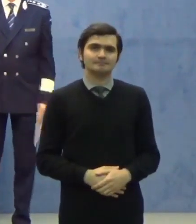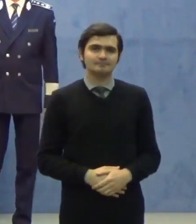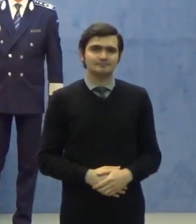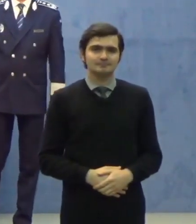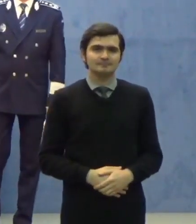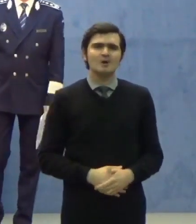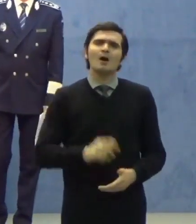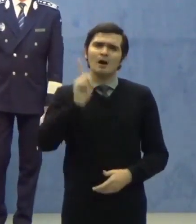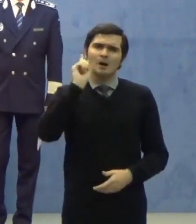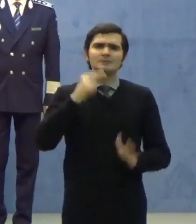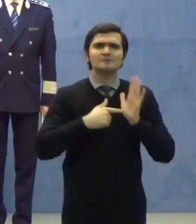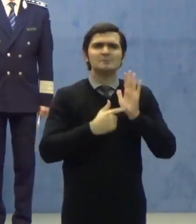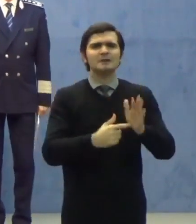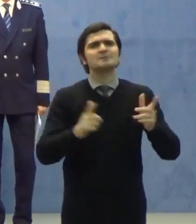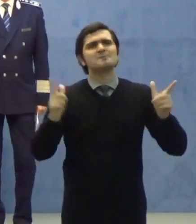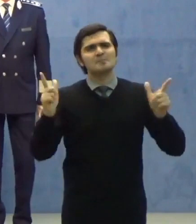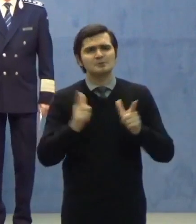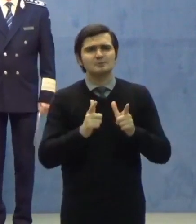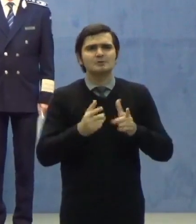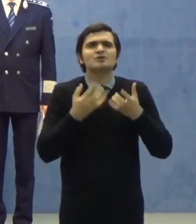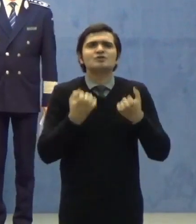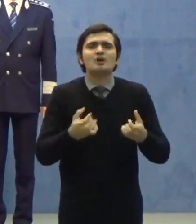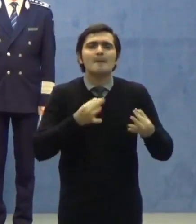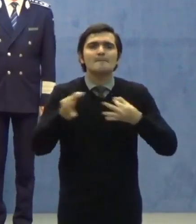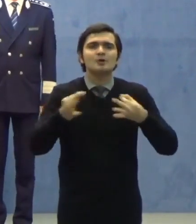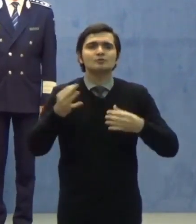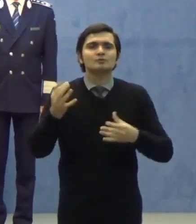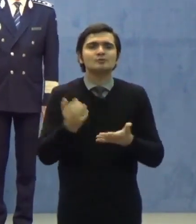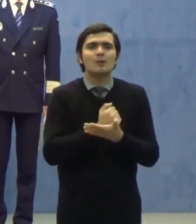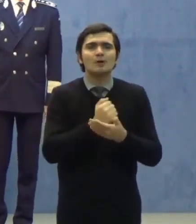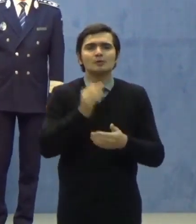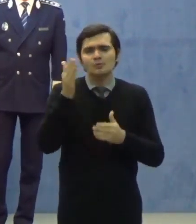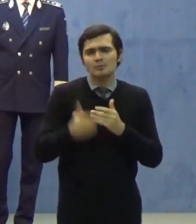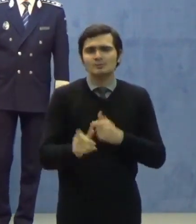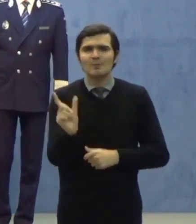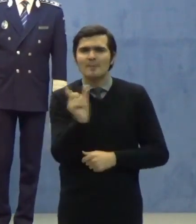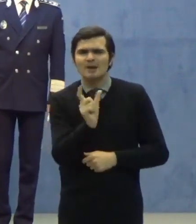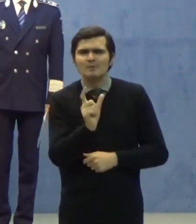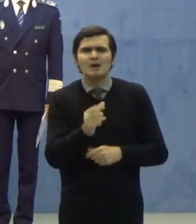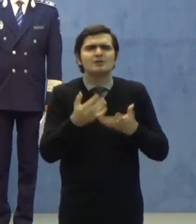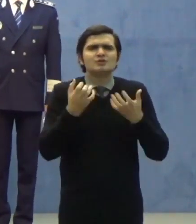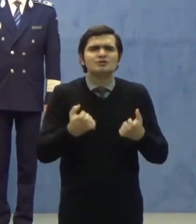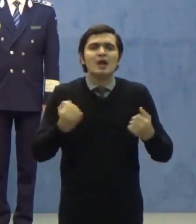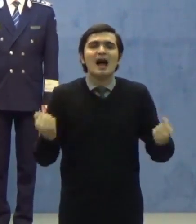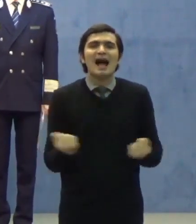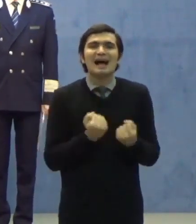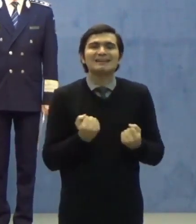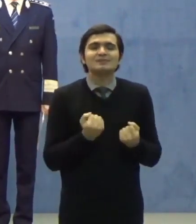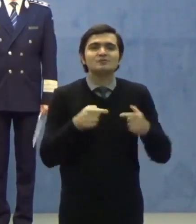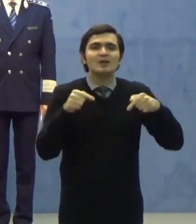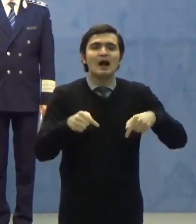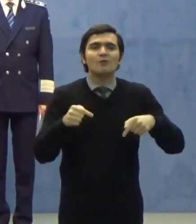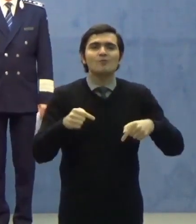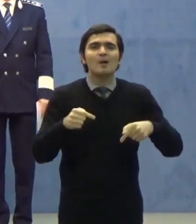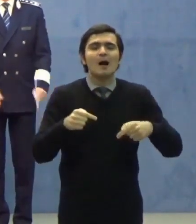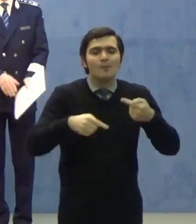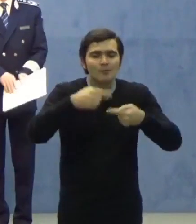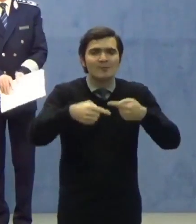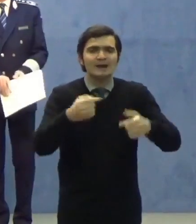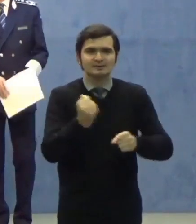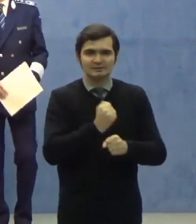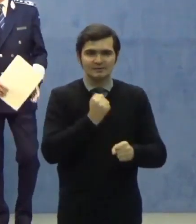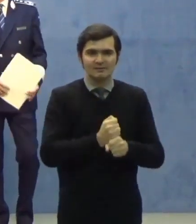Am să vă prezint pe scurt ce măsuri au fost luate în ultimă perioadă și ce acțiuni sunt în curs de realizare